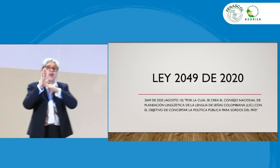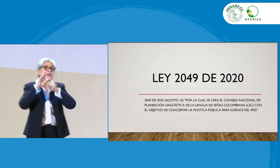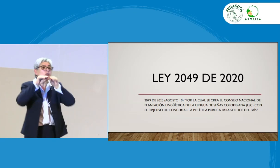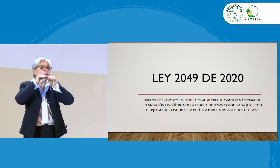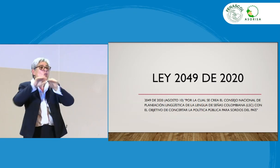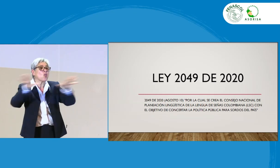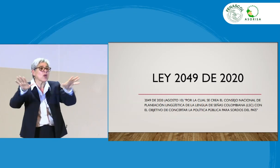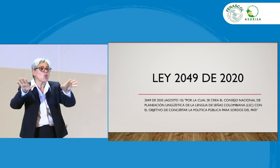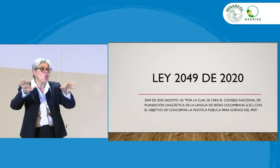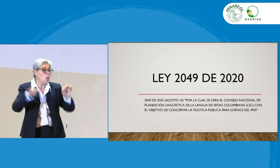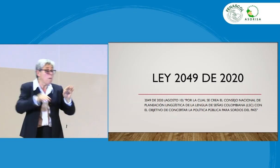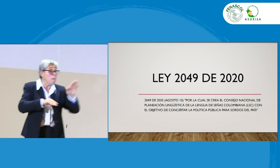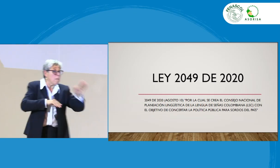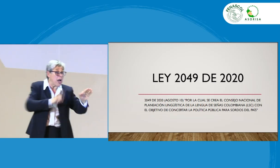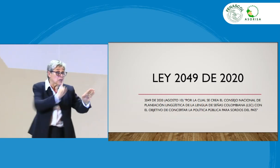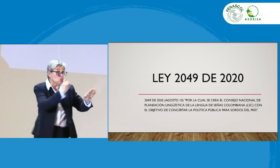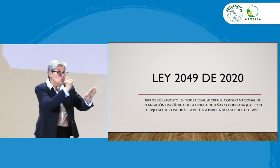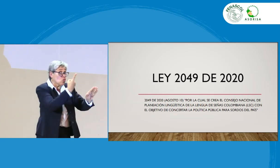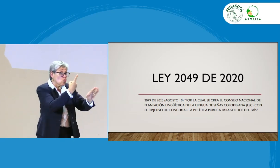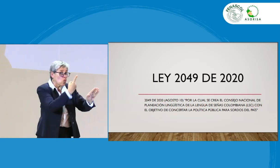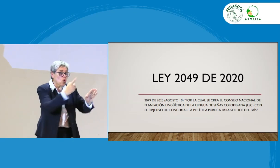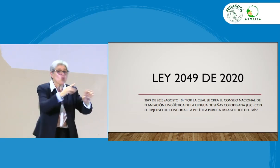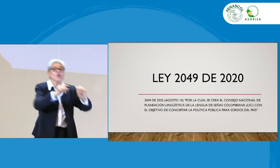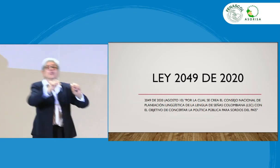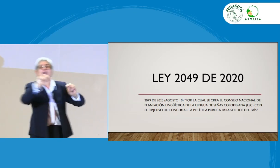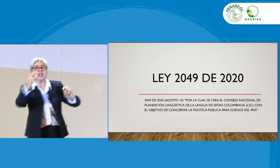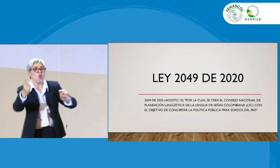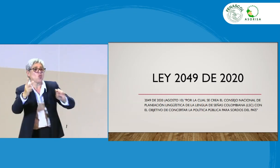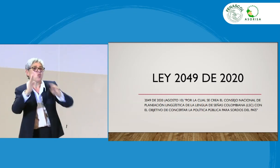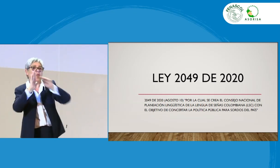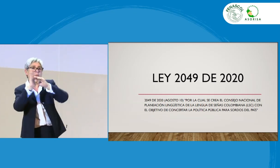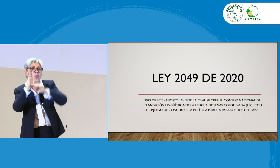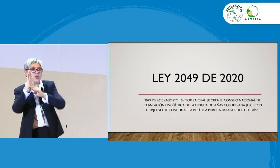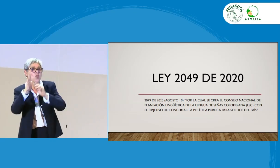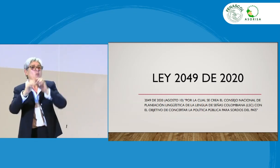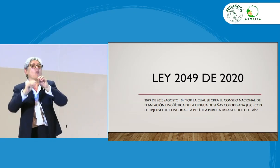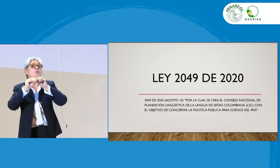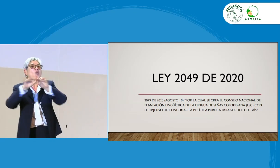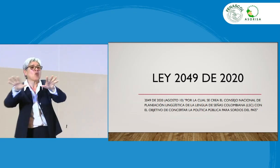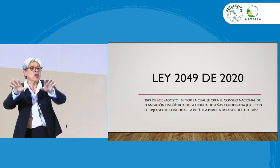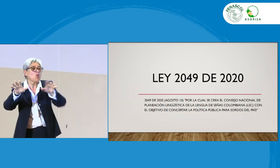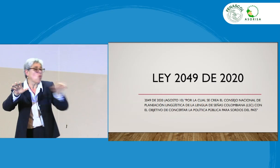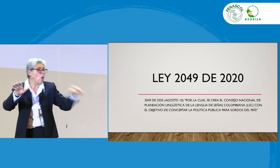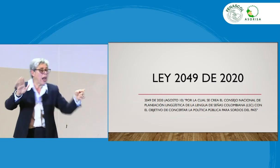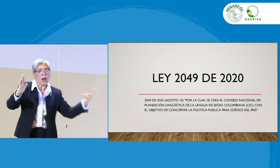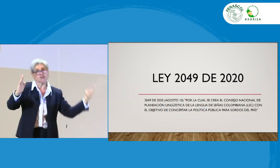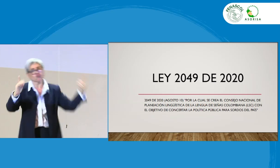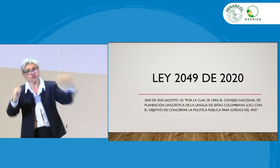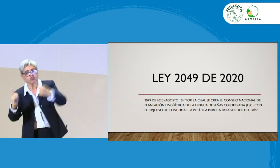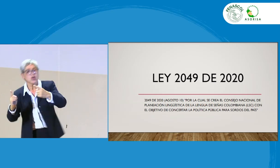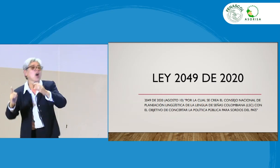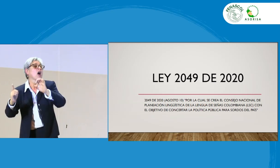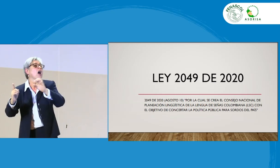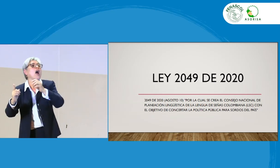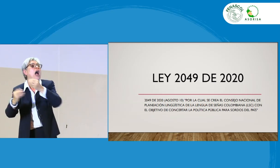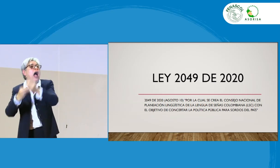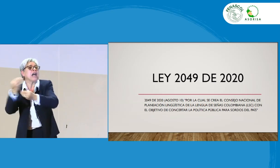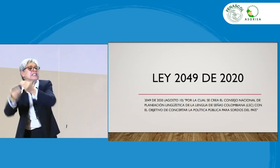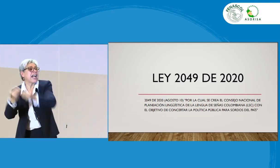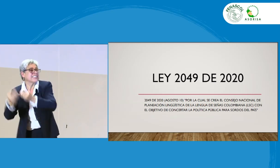la realización de la política pública. Es el primero. La segunda ya es la política pública y todo lo que se decida en este